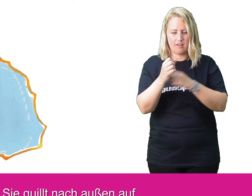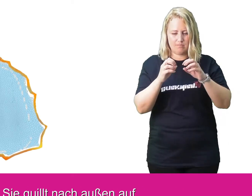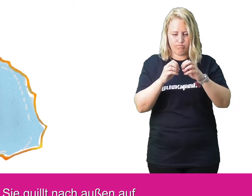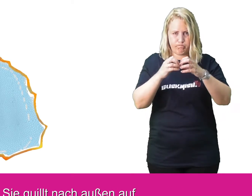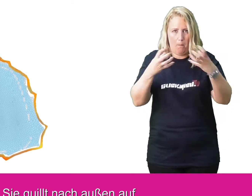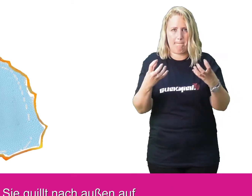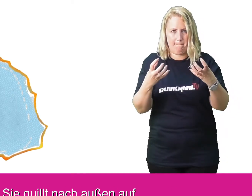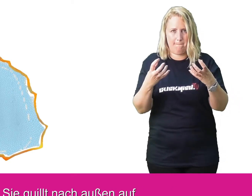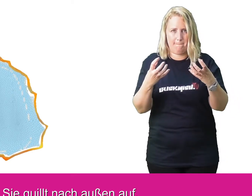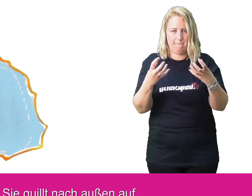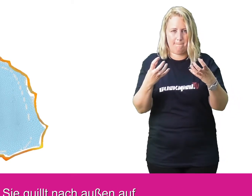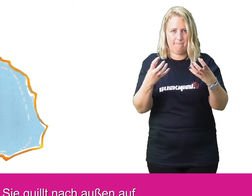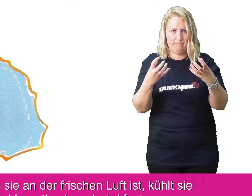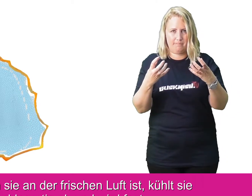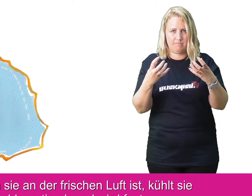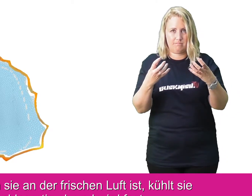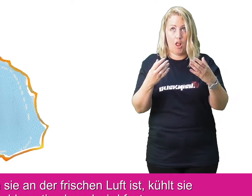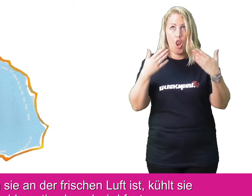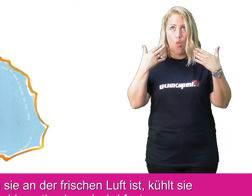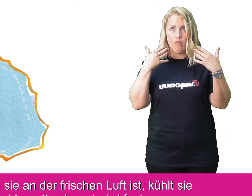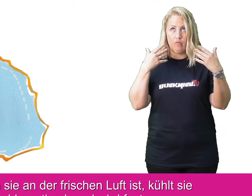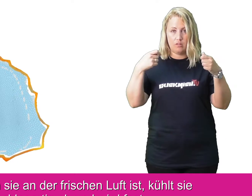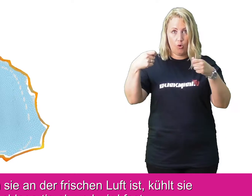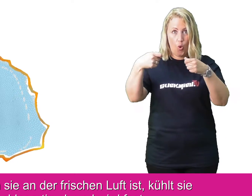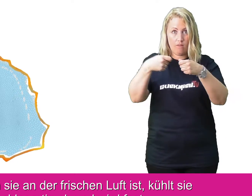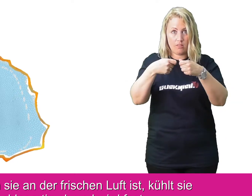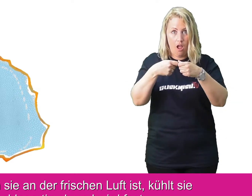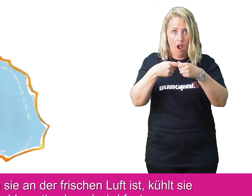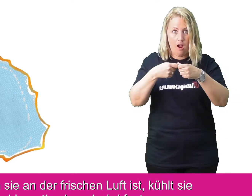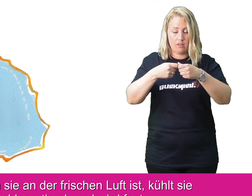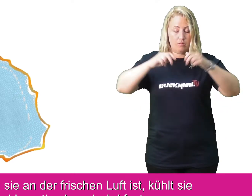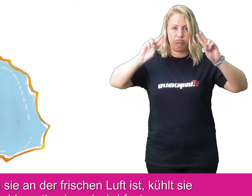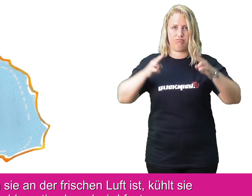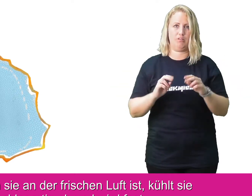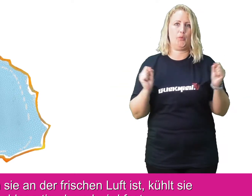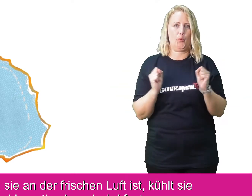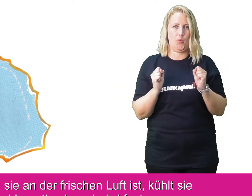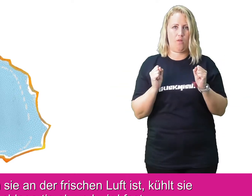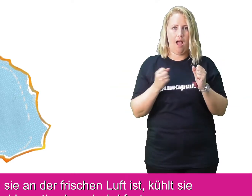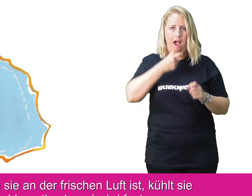Sie quillt nach außen auf und wenn sie an der Luft ist, kühlt sie schlagartig ab und wird fest.